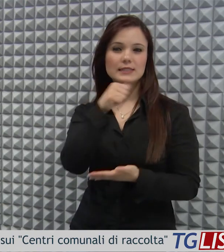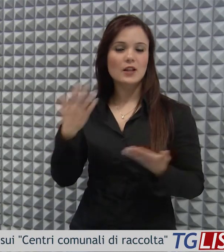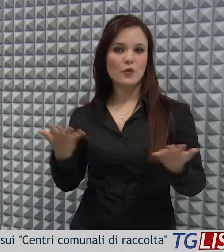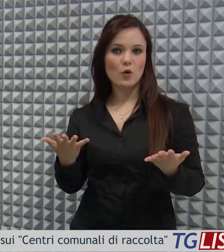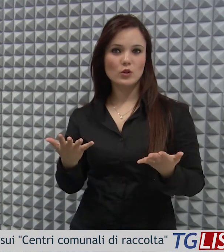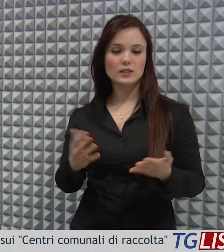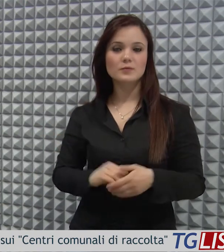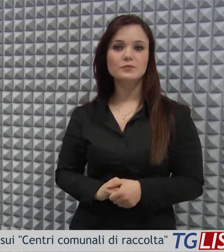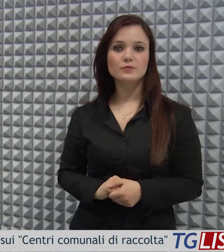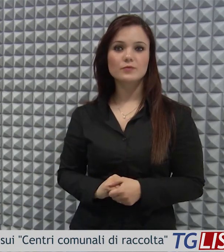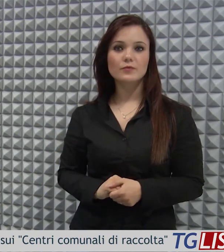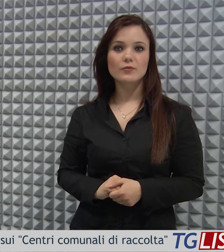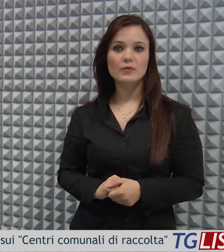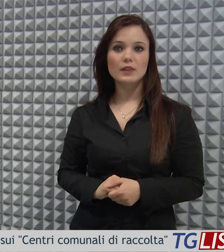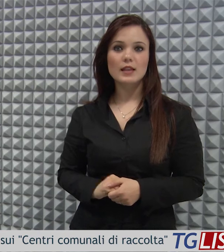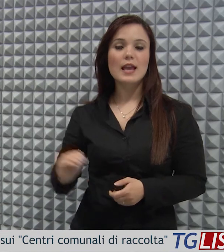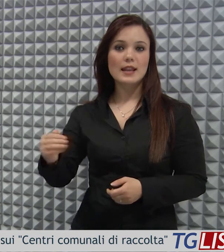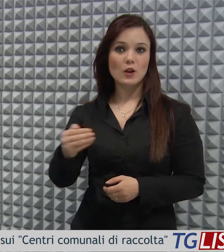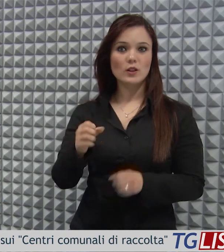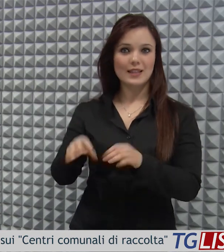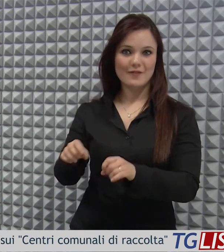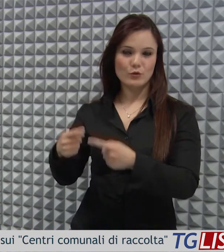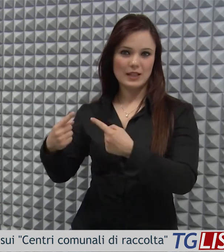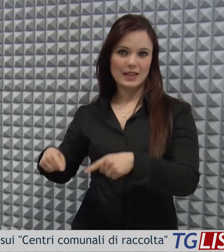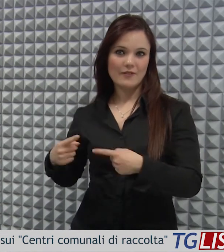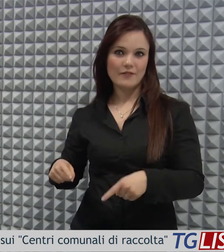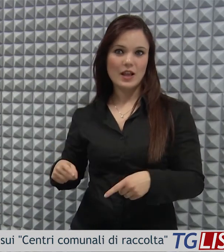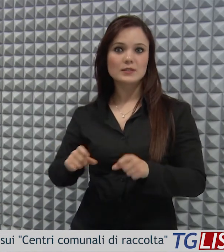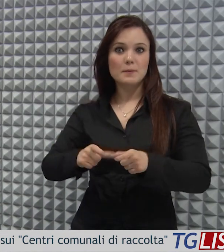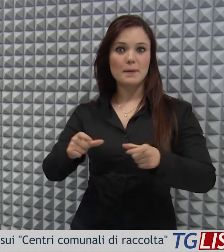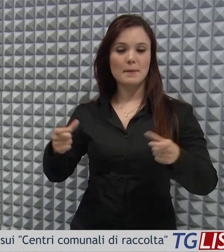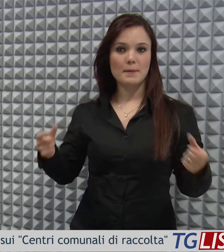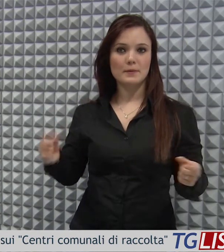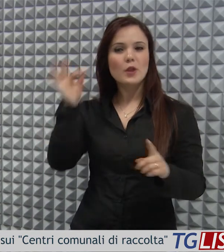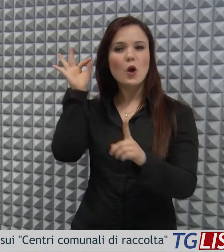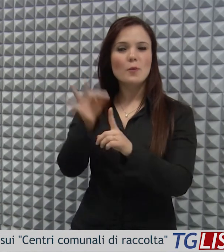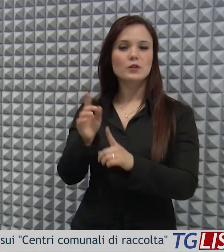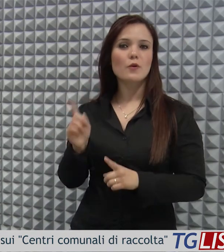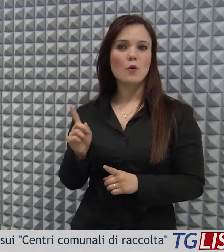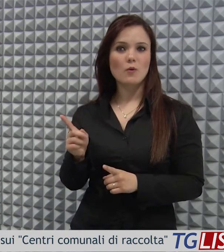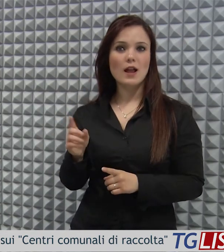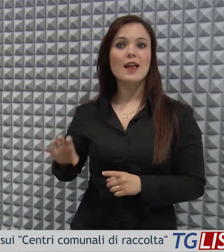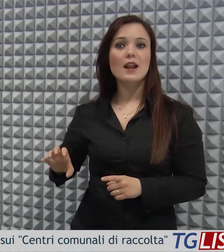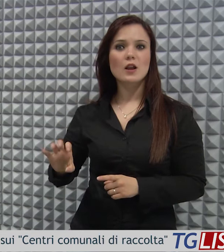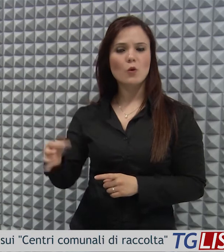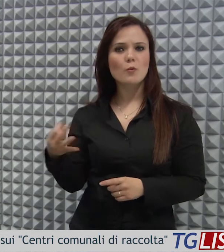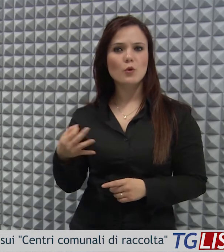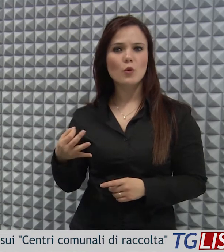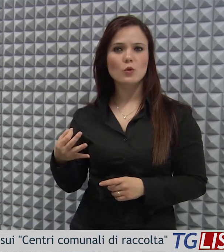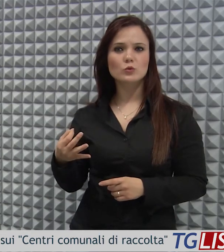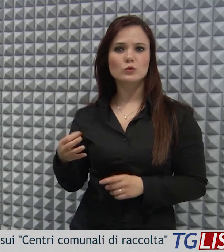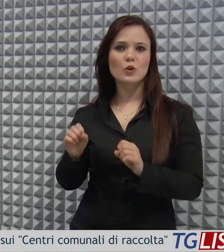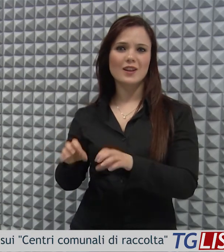di incrementare la raccolta differenziata ai fini di un corretto recupero dei rifiuti